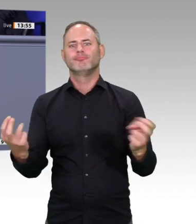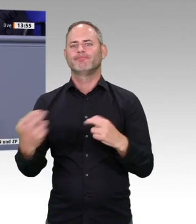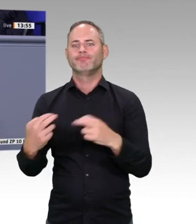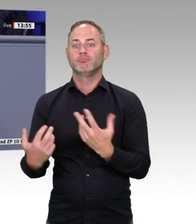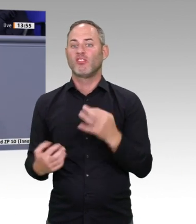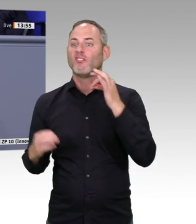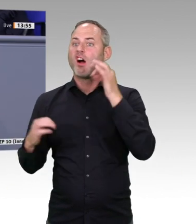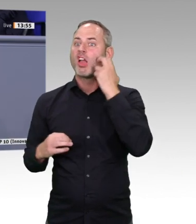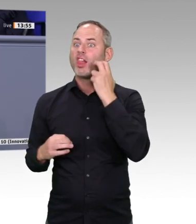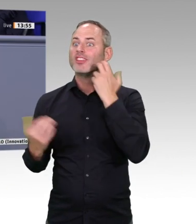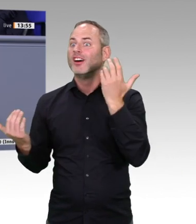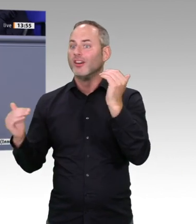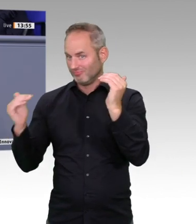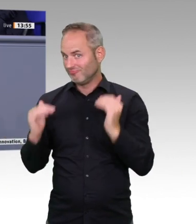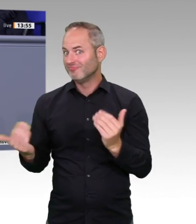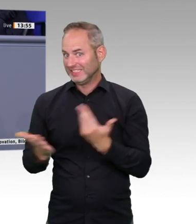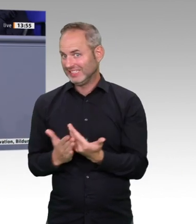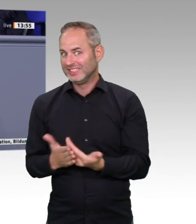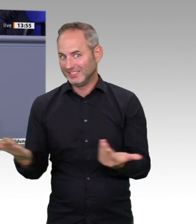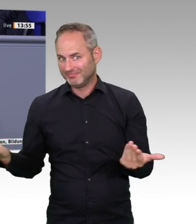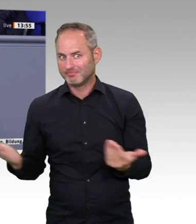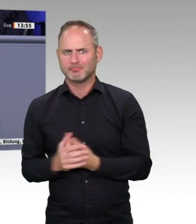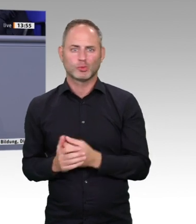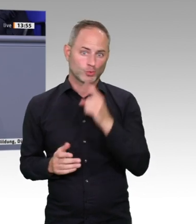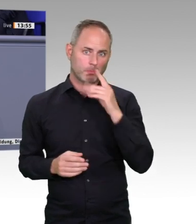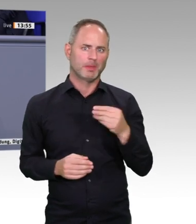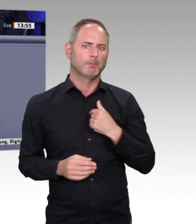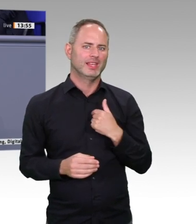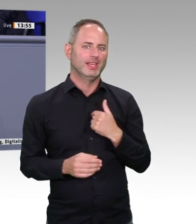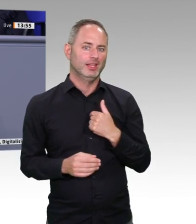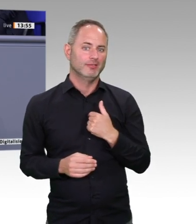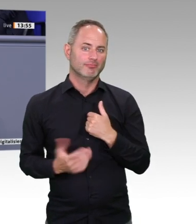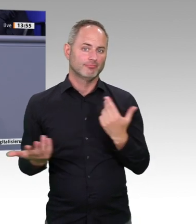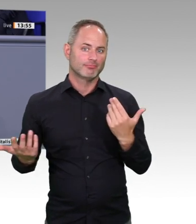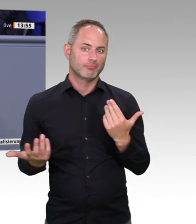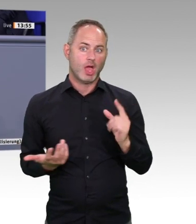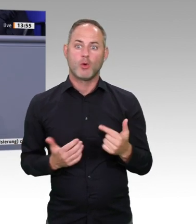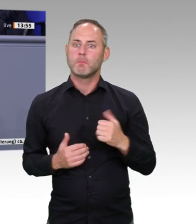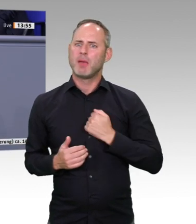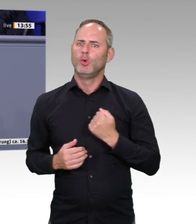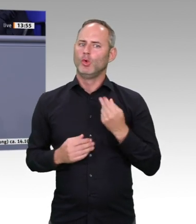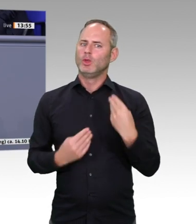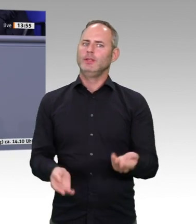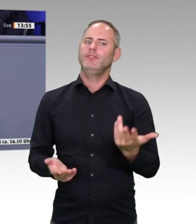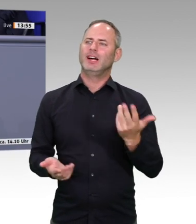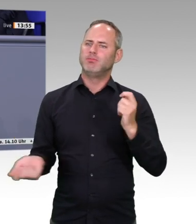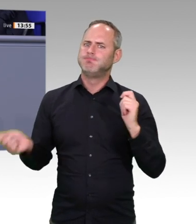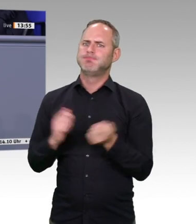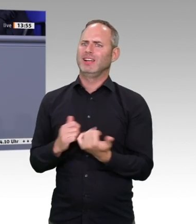Kollegen immer ein bisschen genervt damit an passenden und unpassenden Stellen. Und ich freue mich, liebe Sibylle, dass wir heute hier gemeinsam dein großes Thema